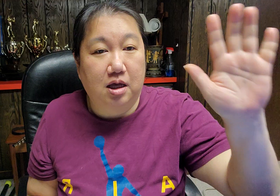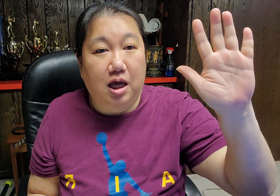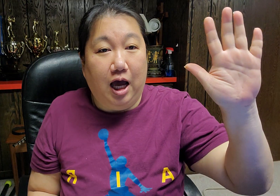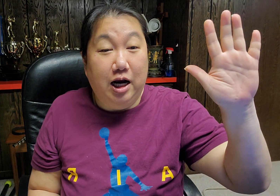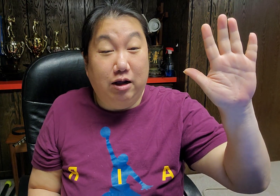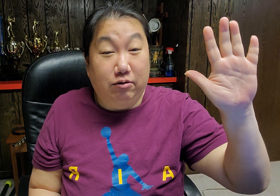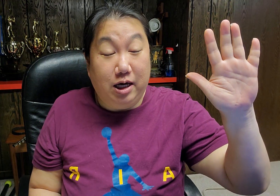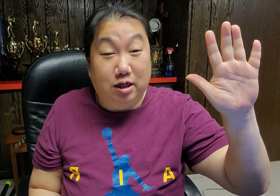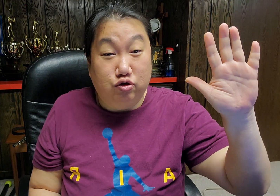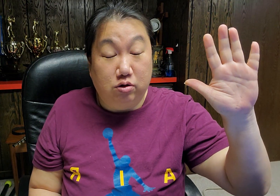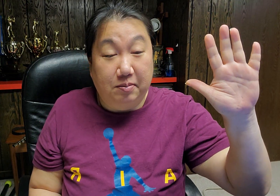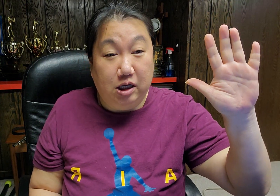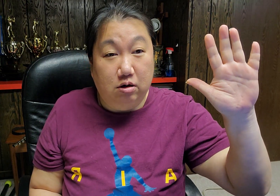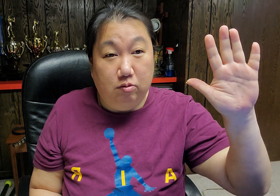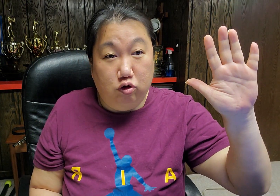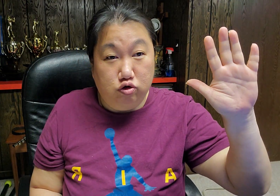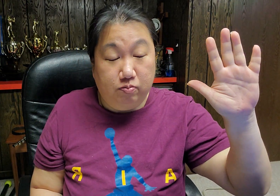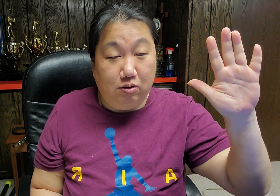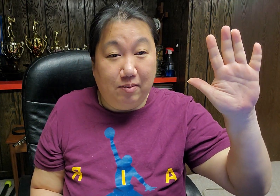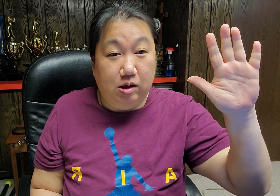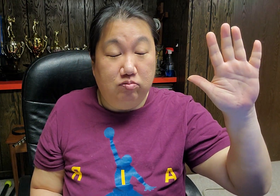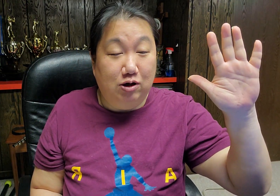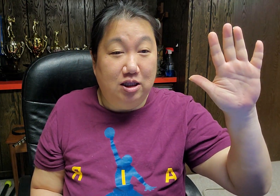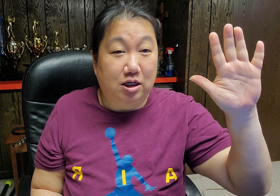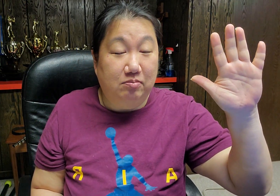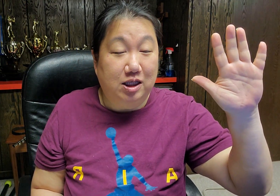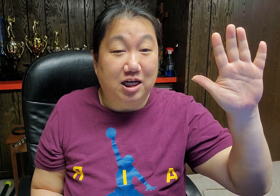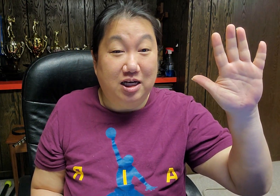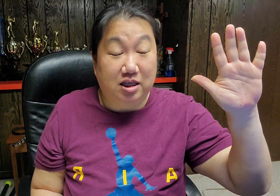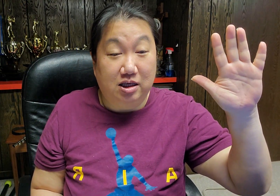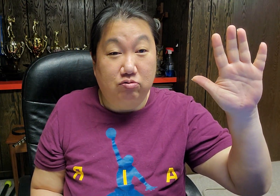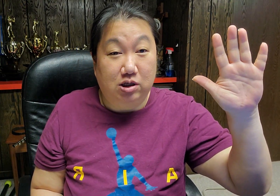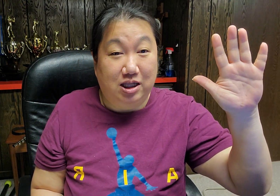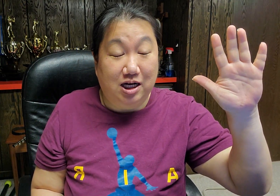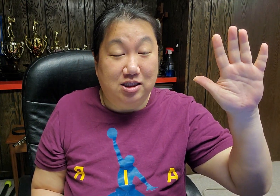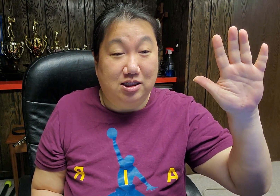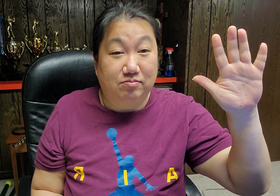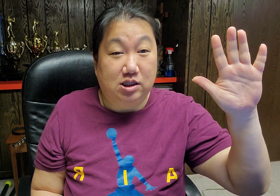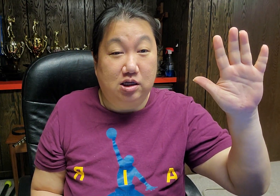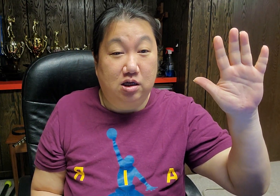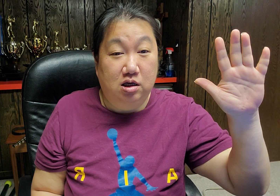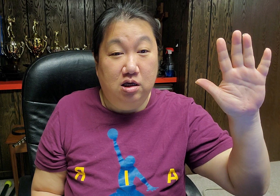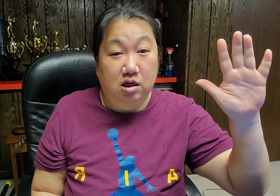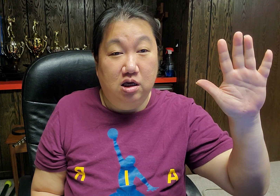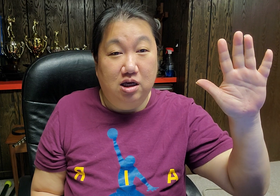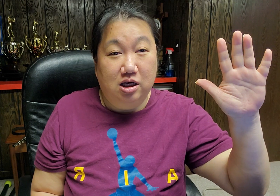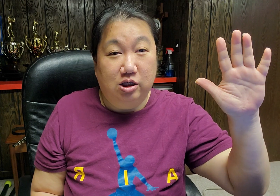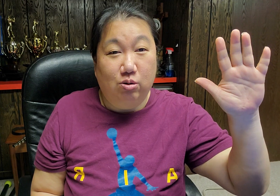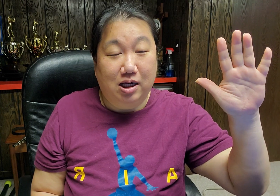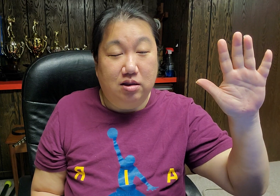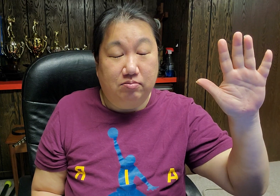할렐루야! 주님의 이름으로 축복하며 무난드립니다. 우리 다같이 잠시 기도하겠습니다.